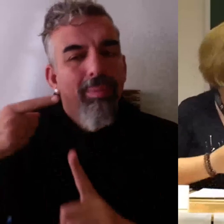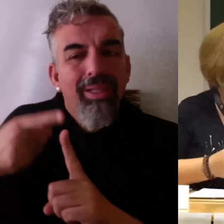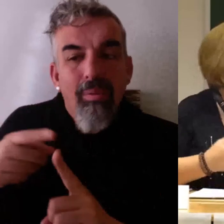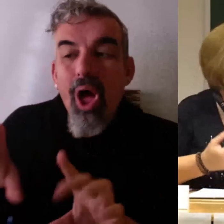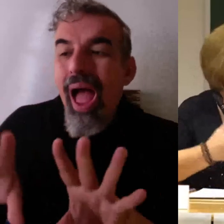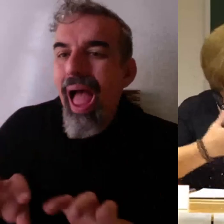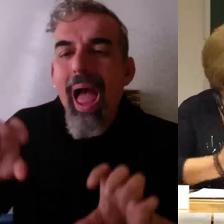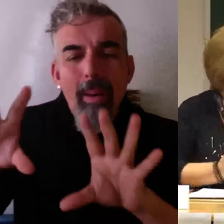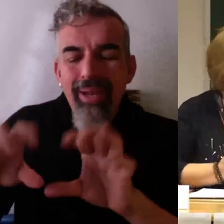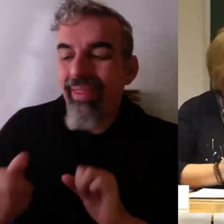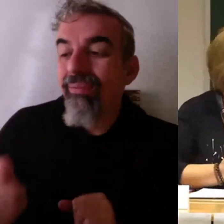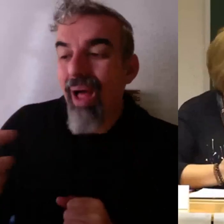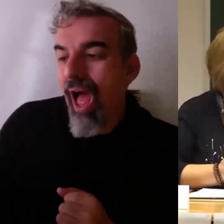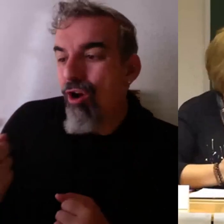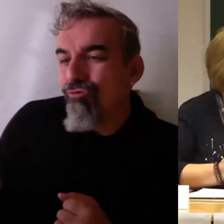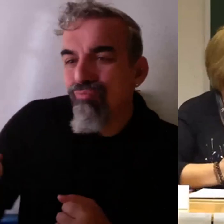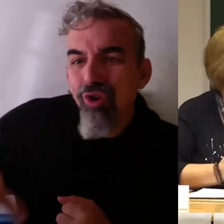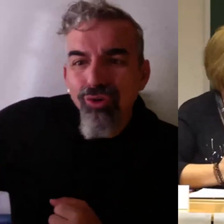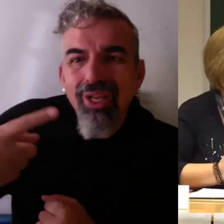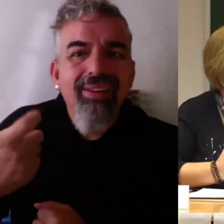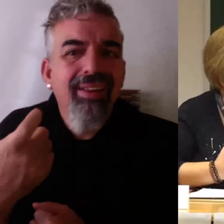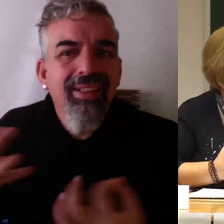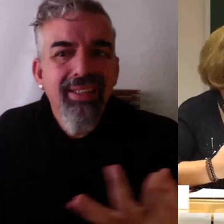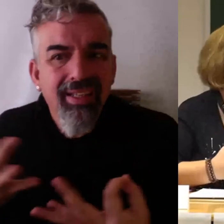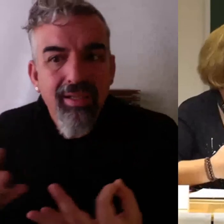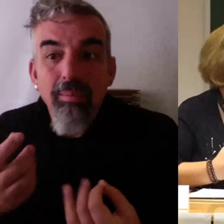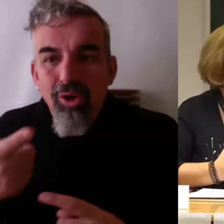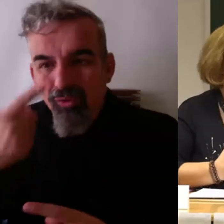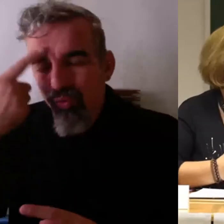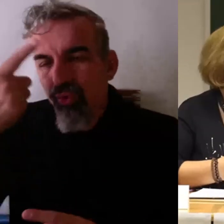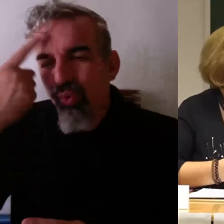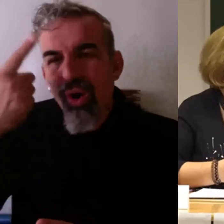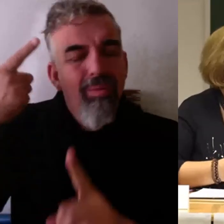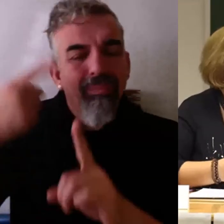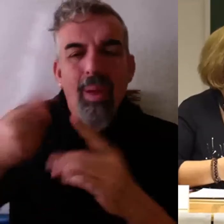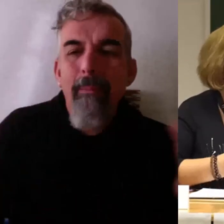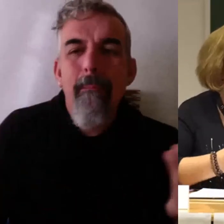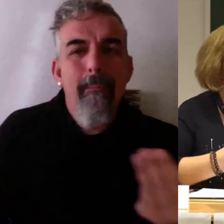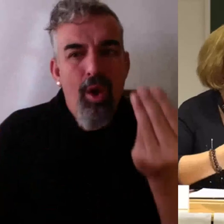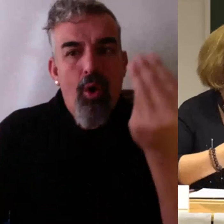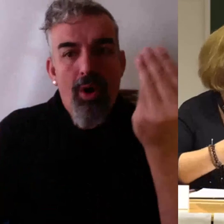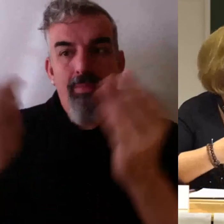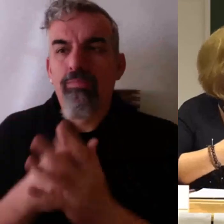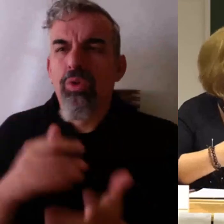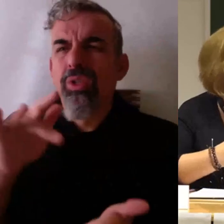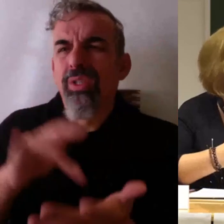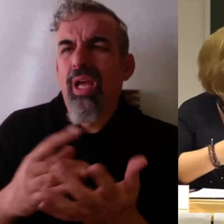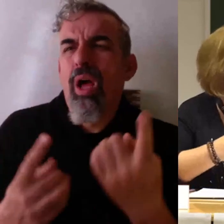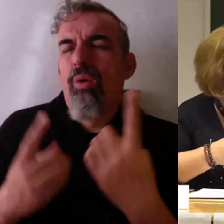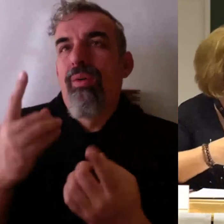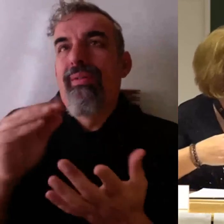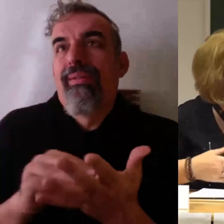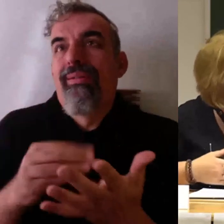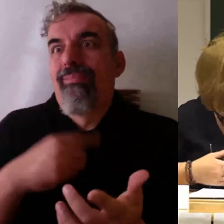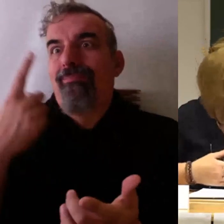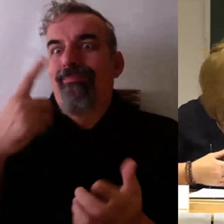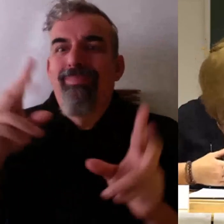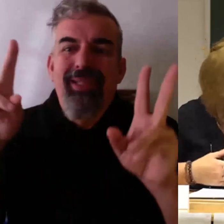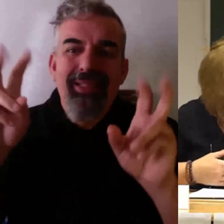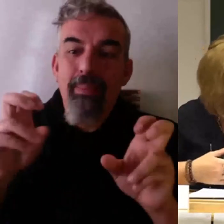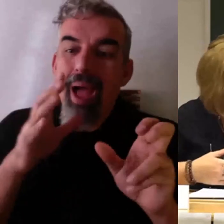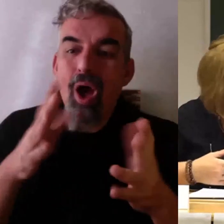generar esa cultura de mejora entre todos. Yo con los... Sé que a lo mejor me estoy saliendo un poco de lo que es la